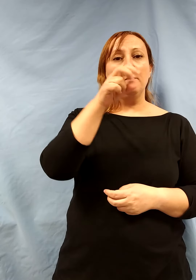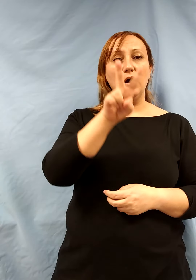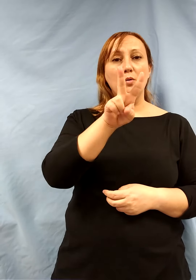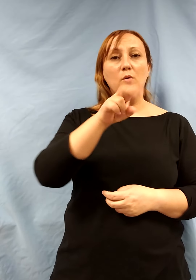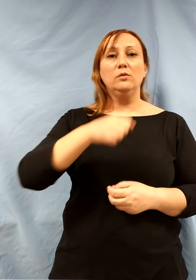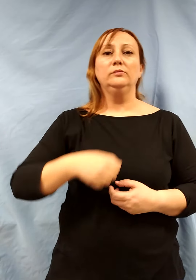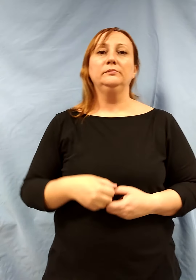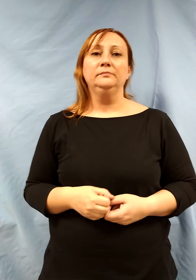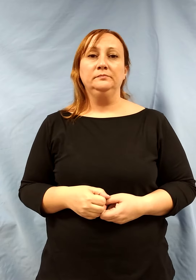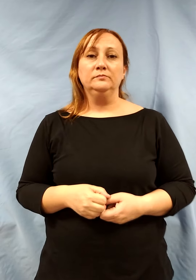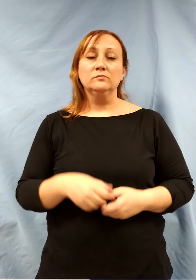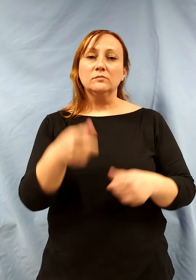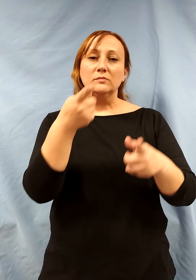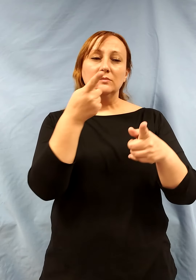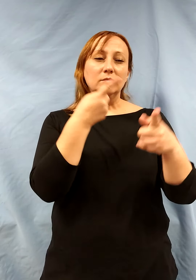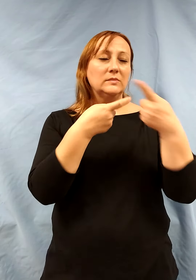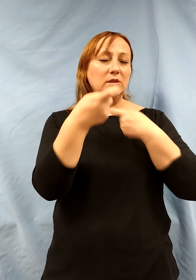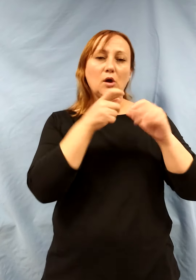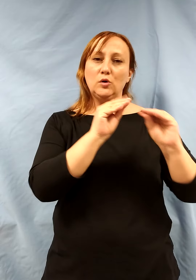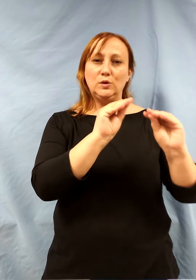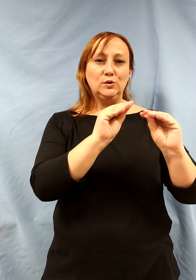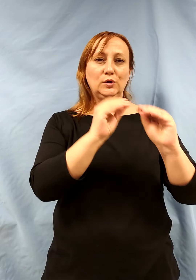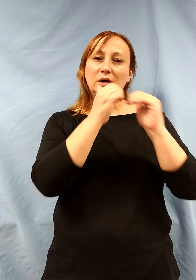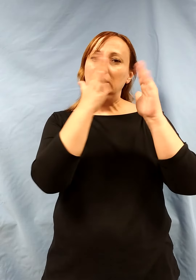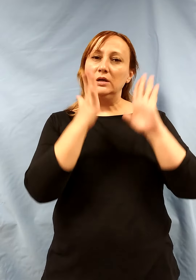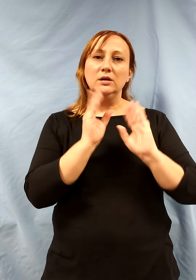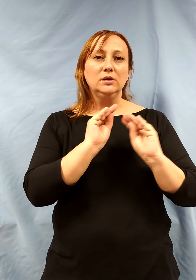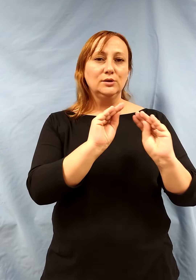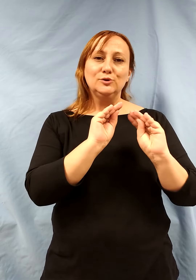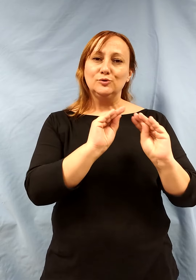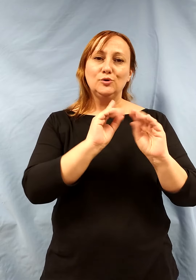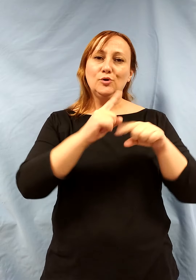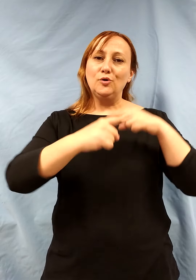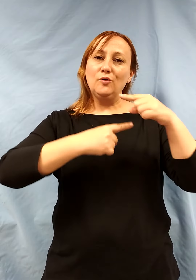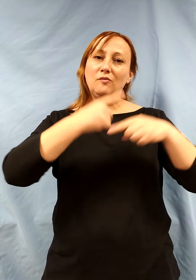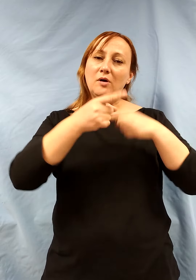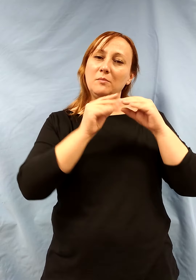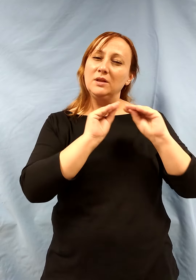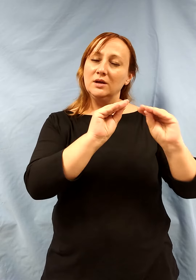Su negocio, su casa, su familia y su vida